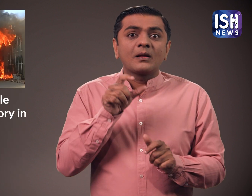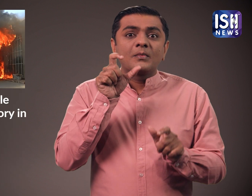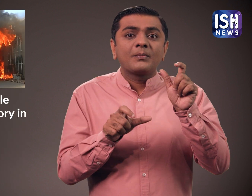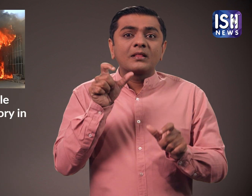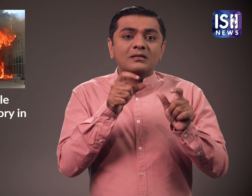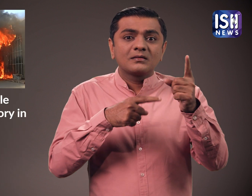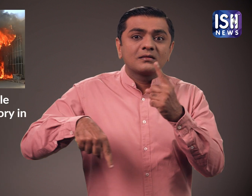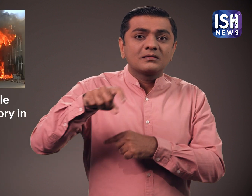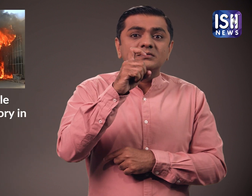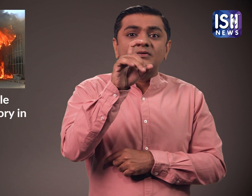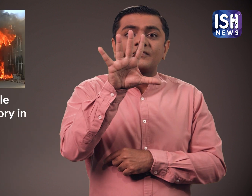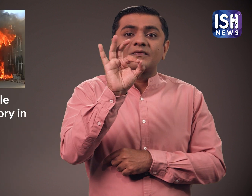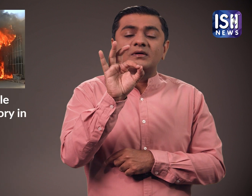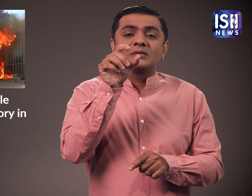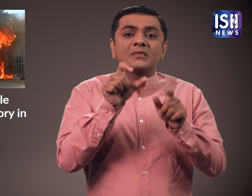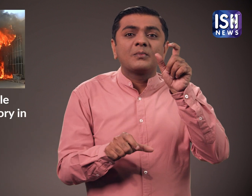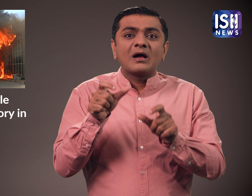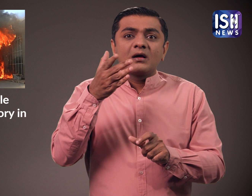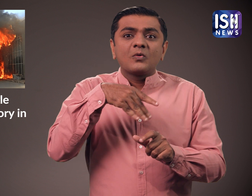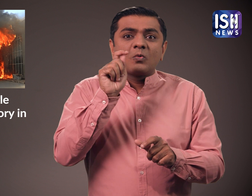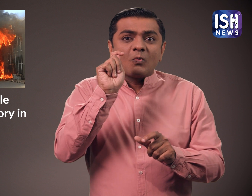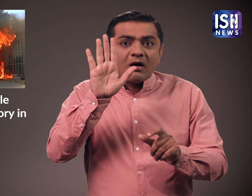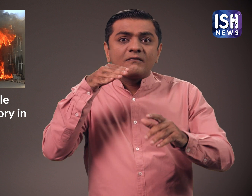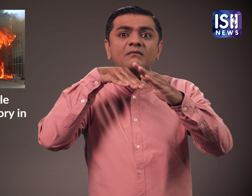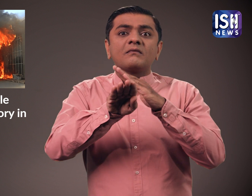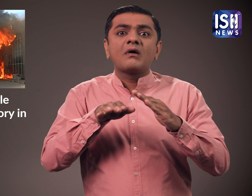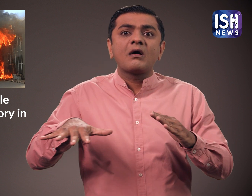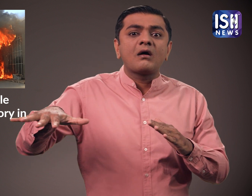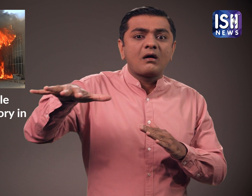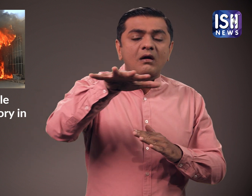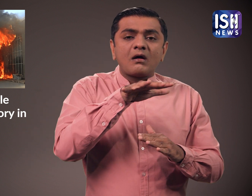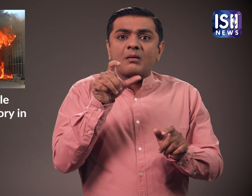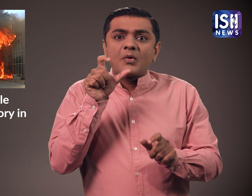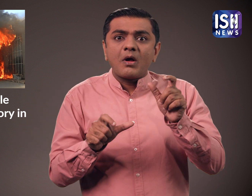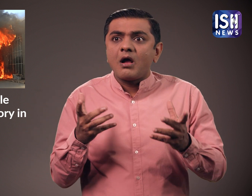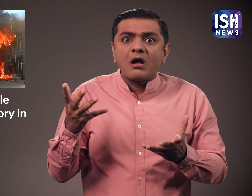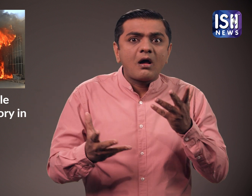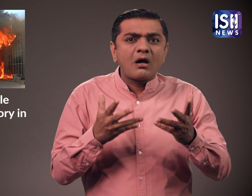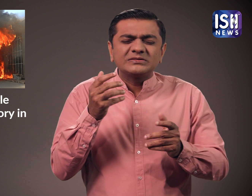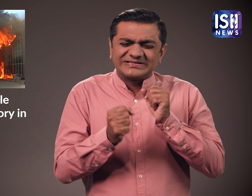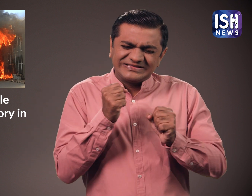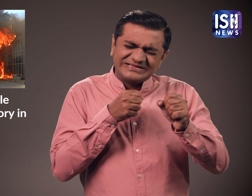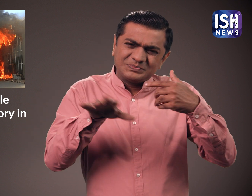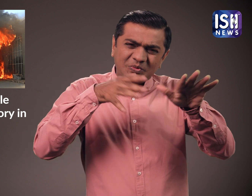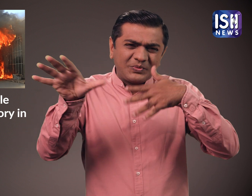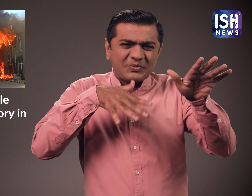भीशन आग लगने के बाद वहां काम कर रहे करीब साड़े साथ सो लोग बाहर निकलने में सफल